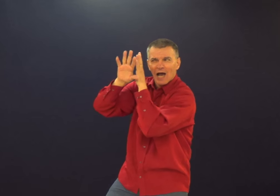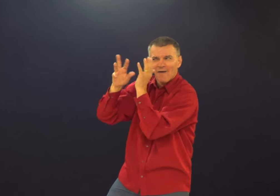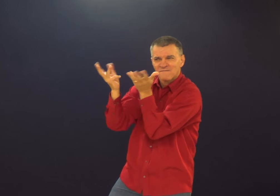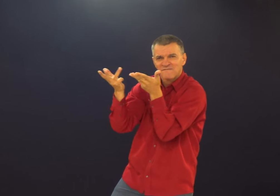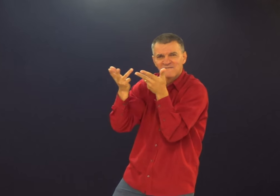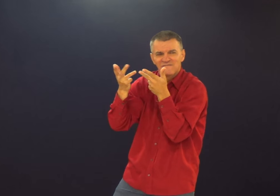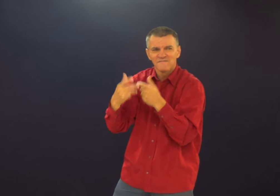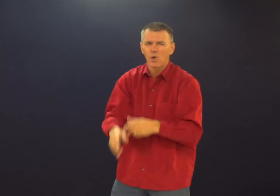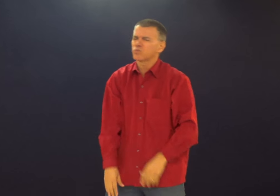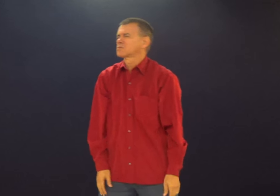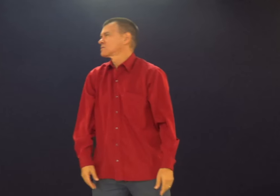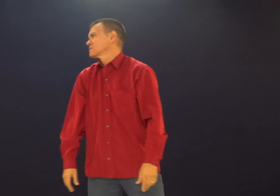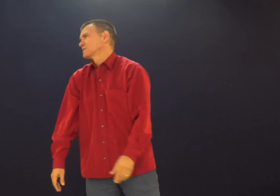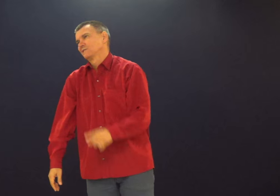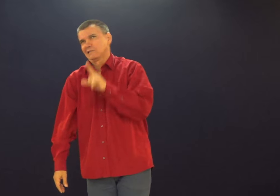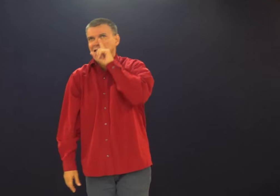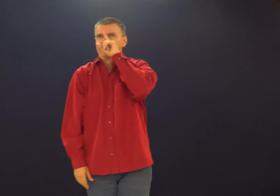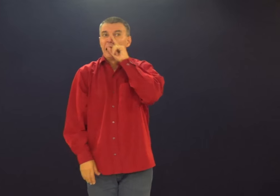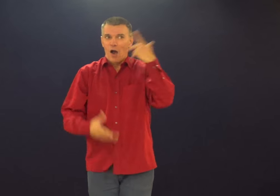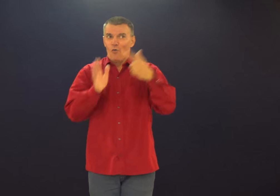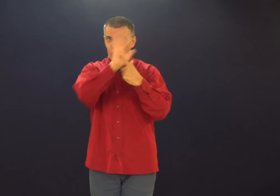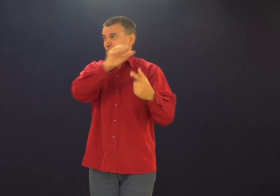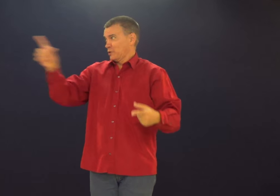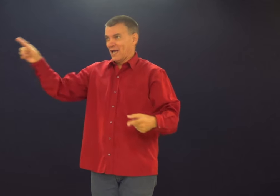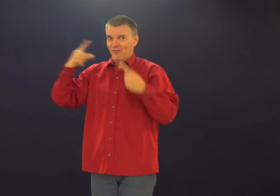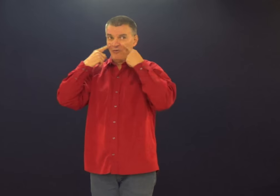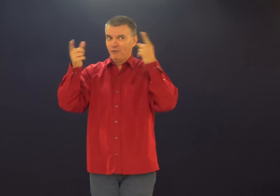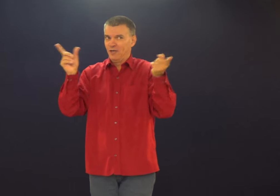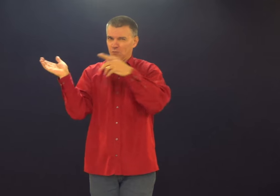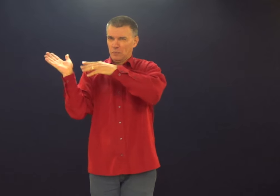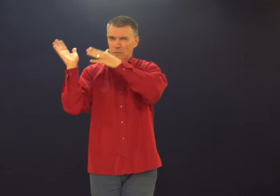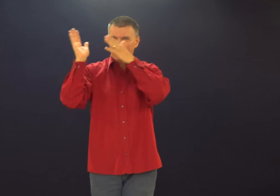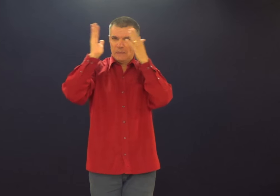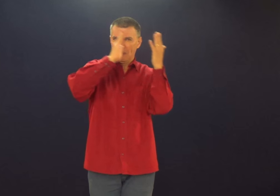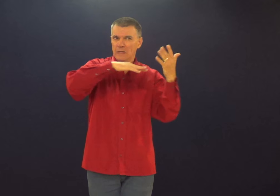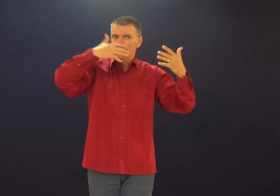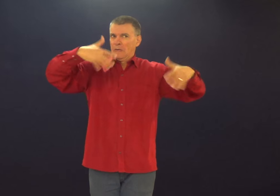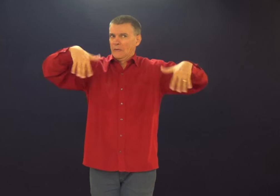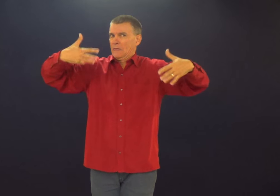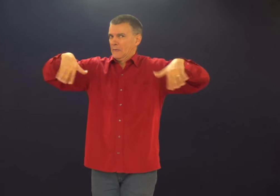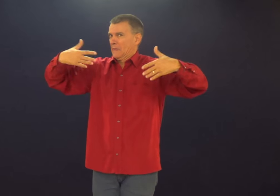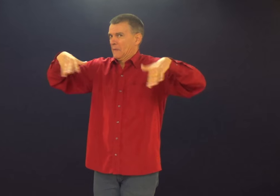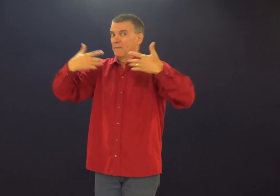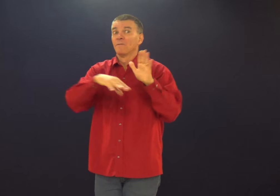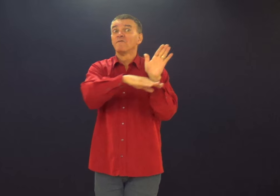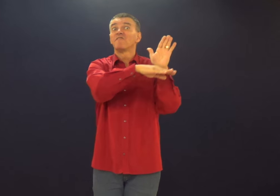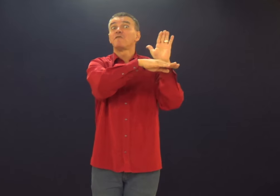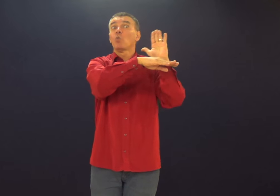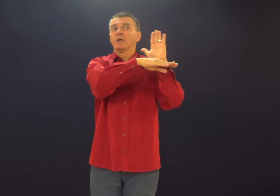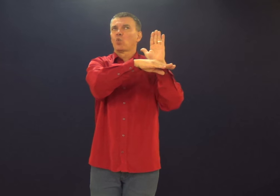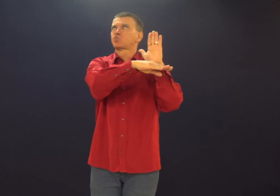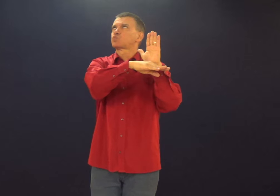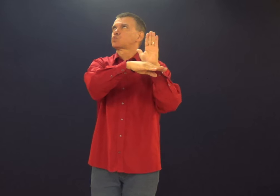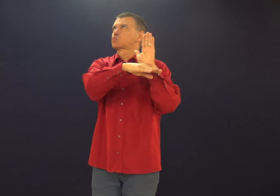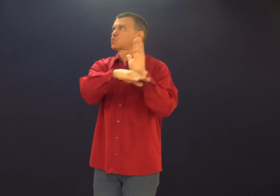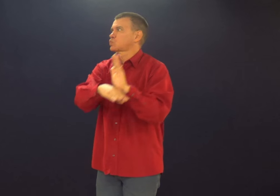Né? Porque é uma coisa que parece que é, mas não é. É uma coisa bem confusa. E é muito fácil nós sermos atraídos.